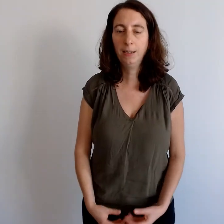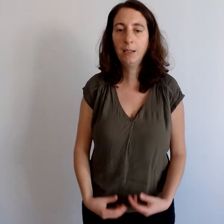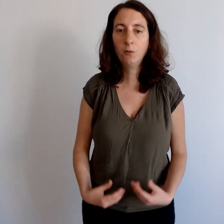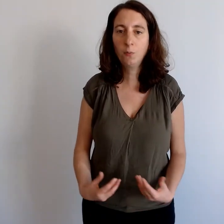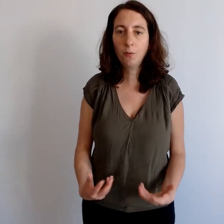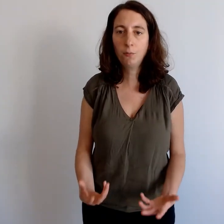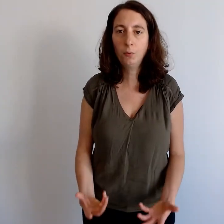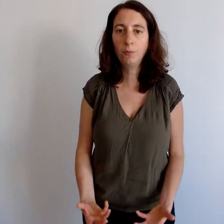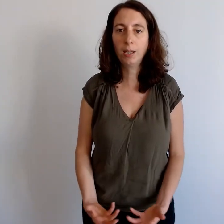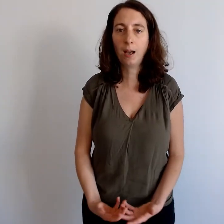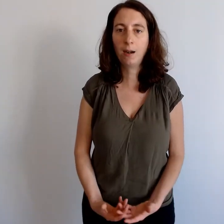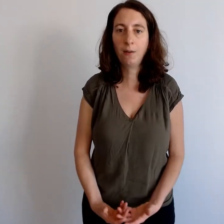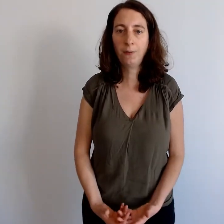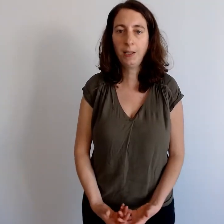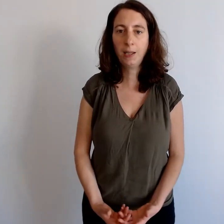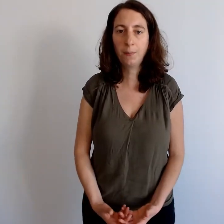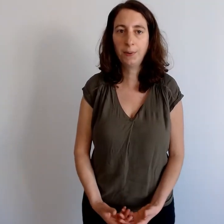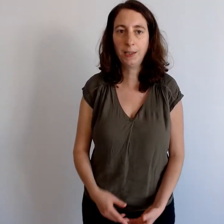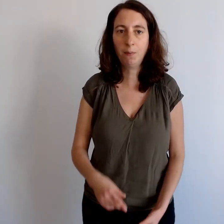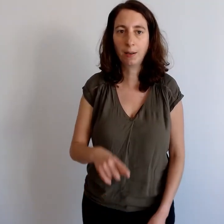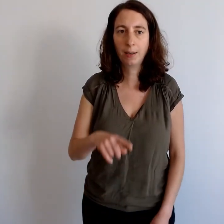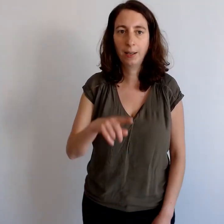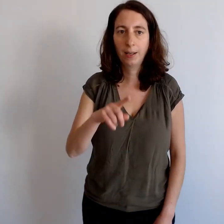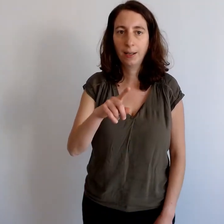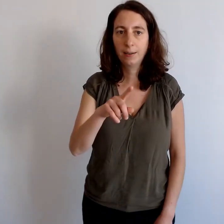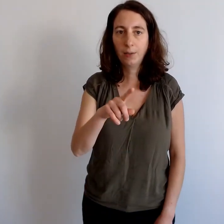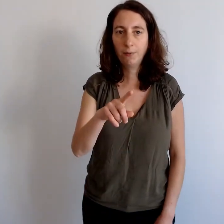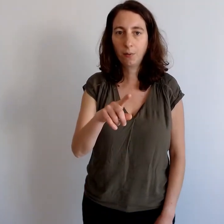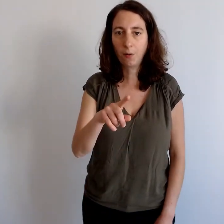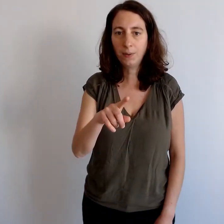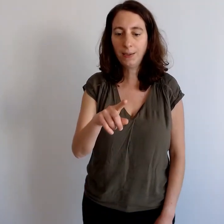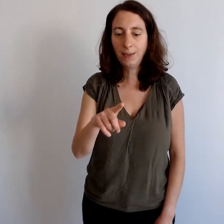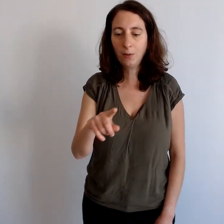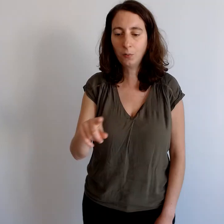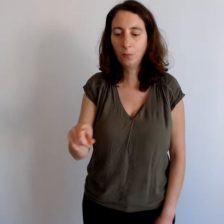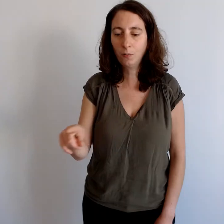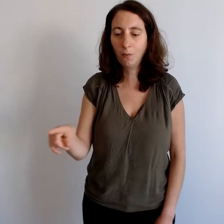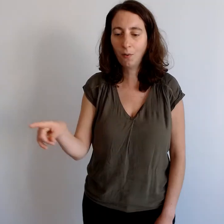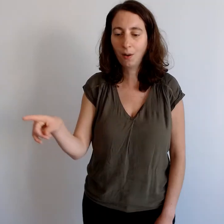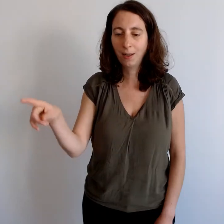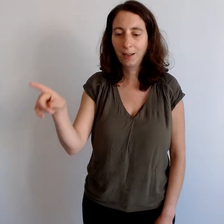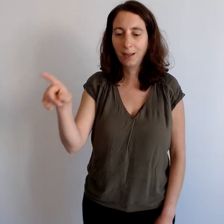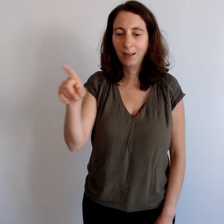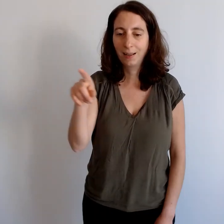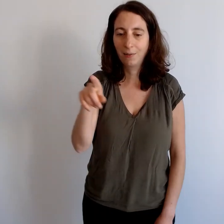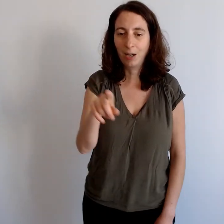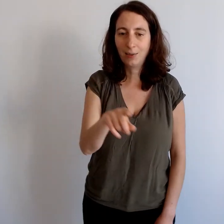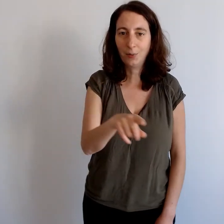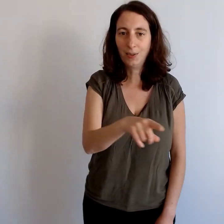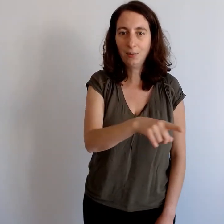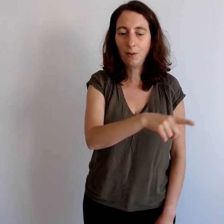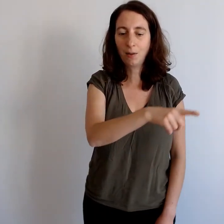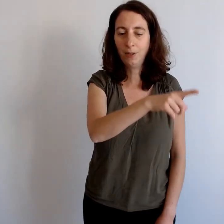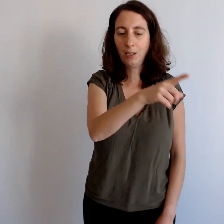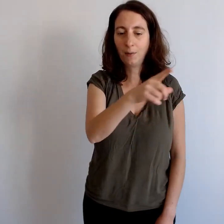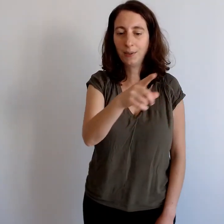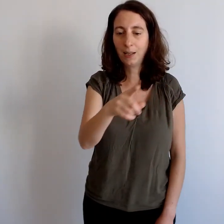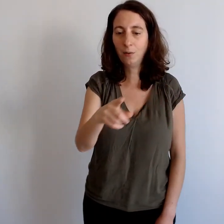'idée de mieux vous ouvrir à l'infini des possibles cette fois en dessinant de nouveau ce signe de l'infini comme ça devant